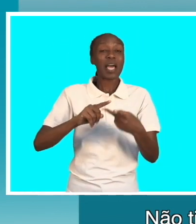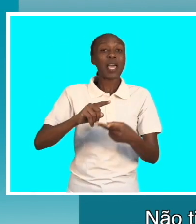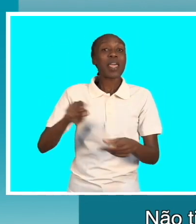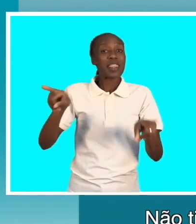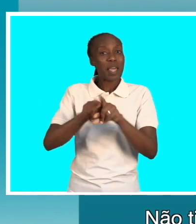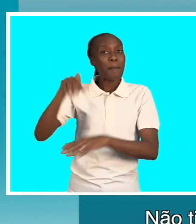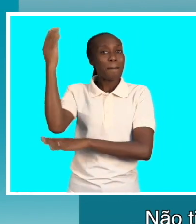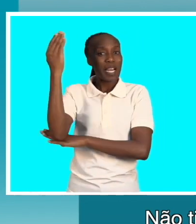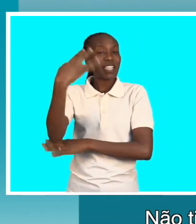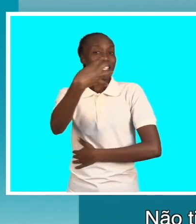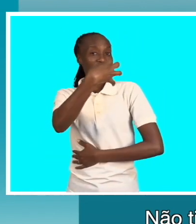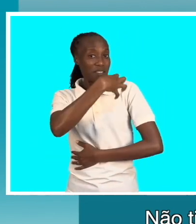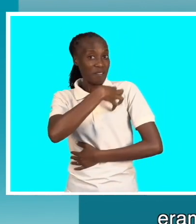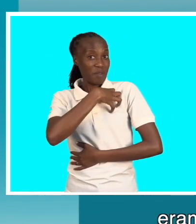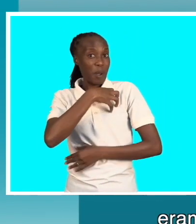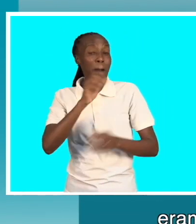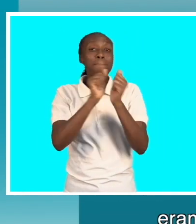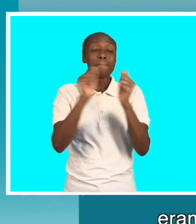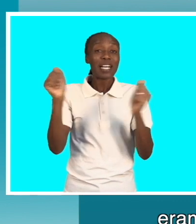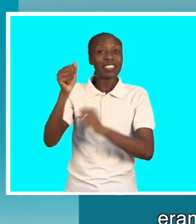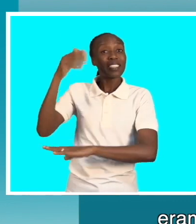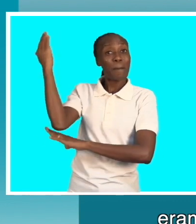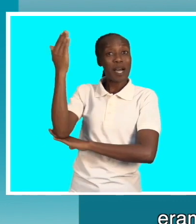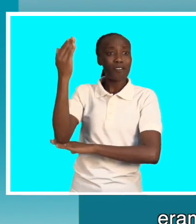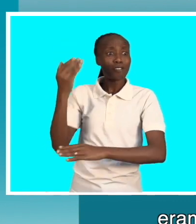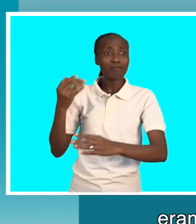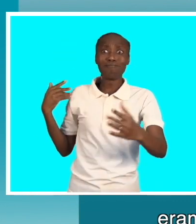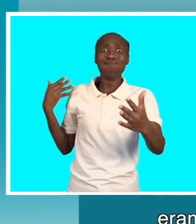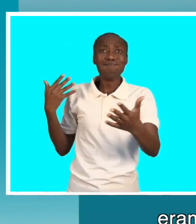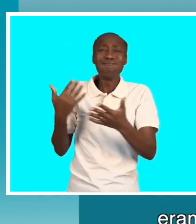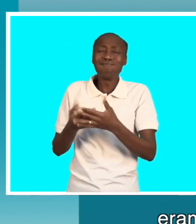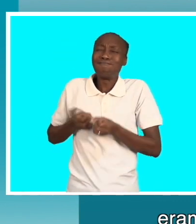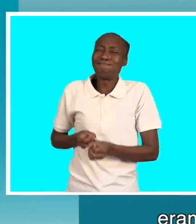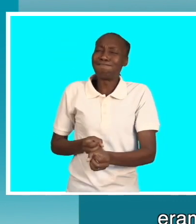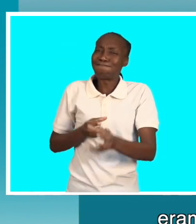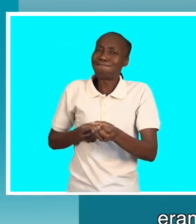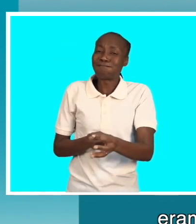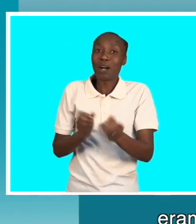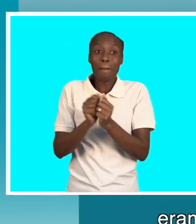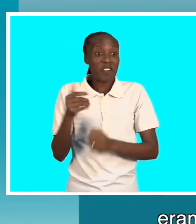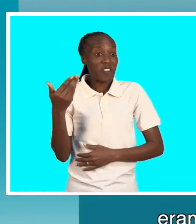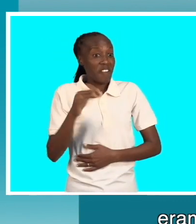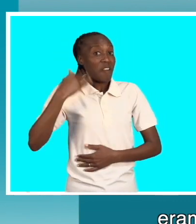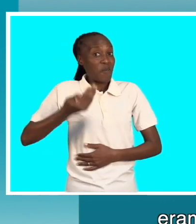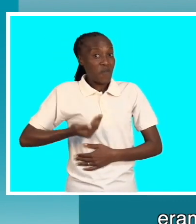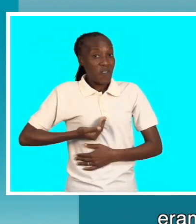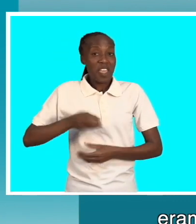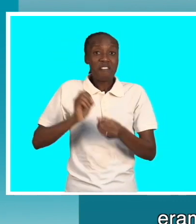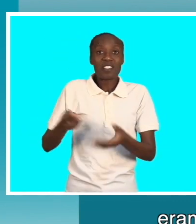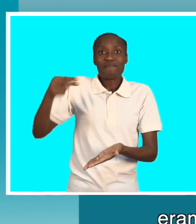nem a palestra do ministro que eram palestras quase longas mas ela ficou em frente de todo mundo como uma pessoa